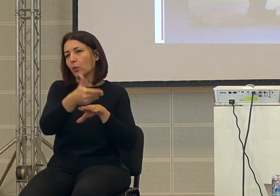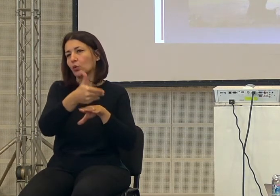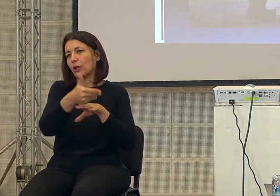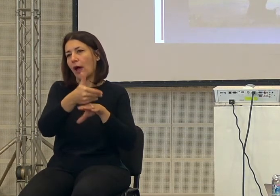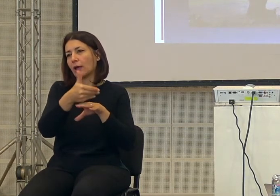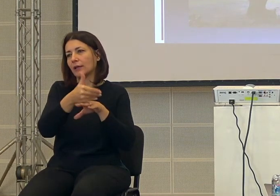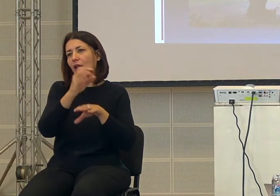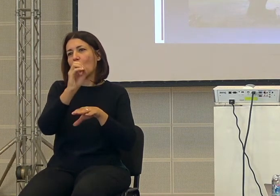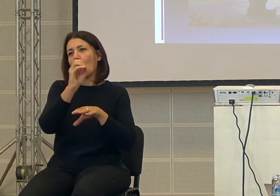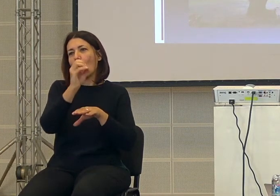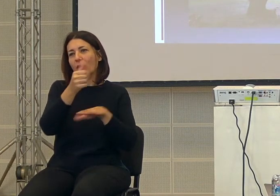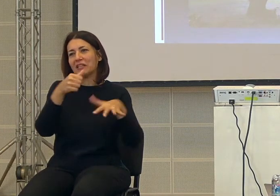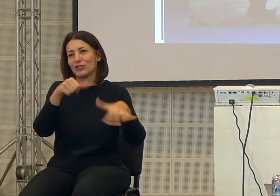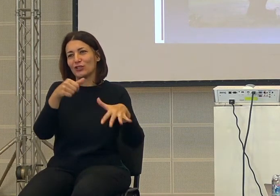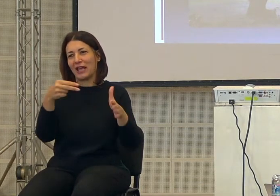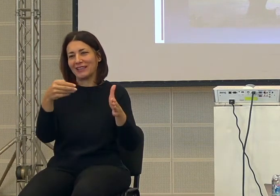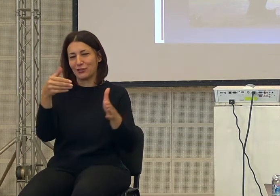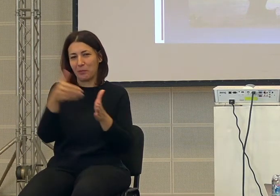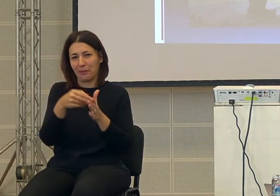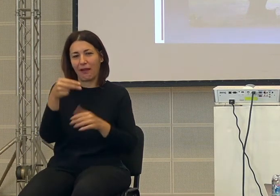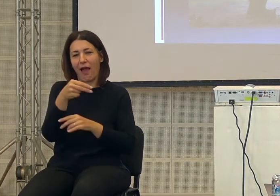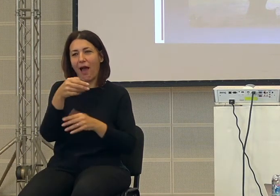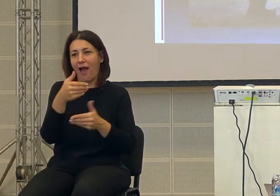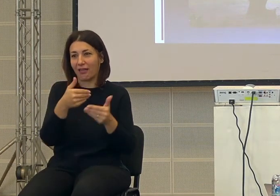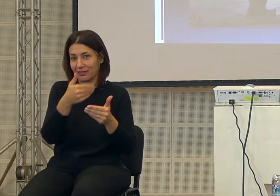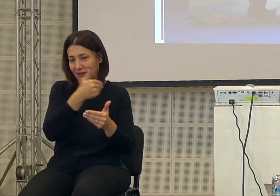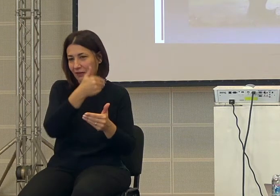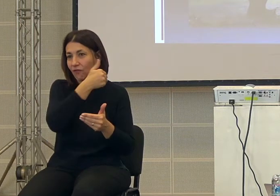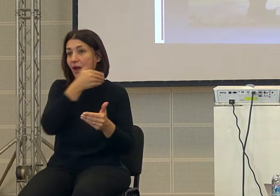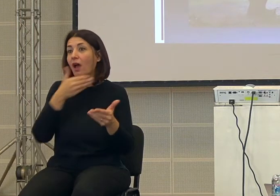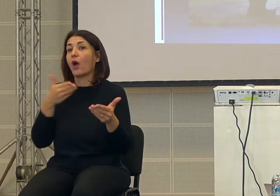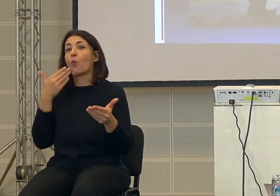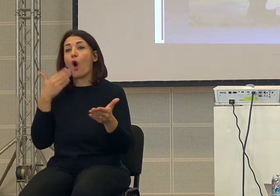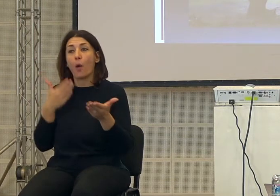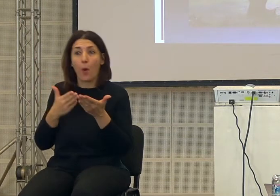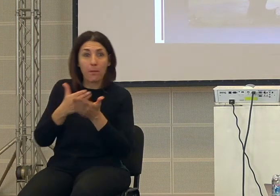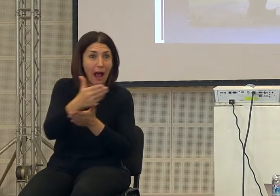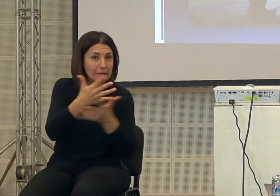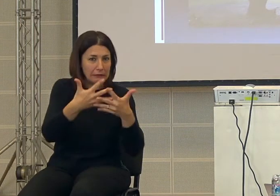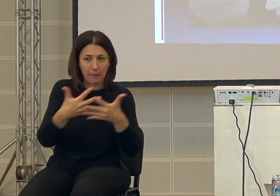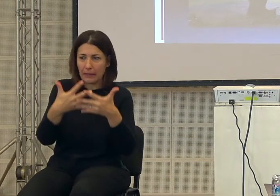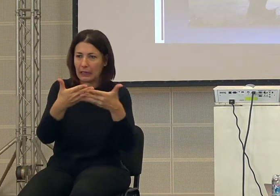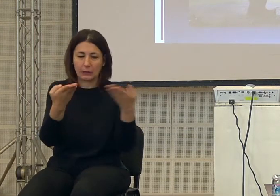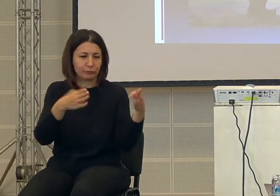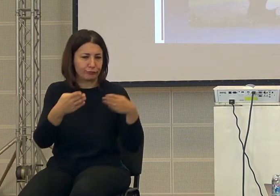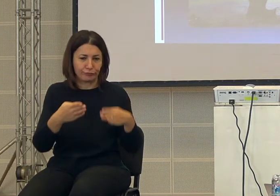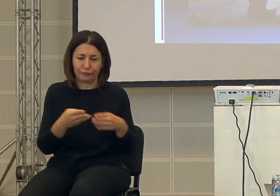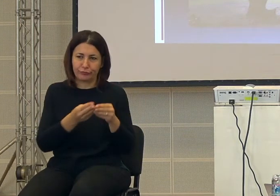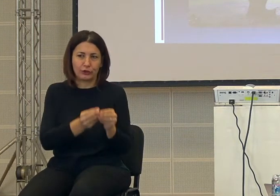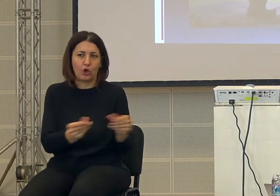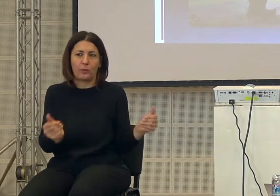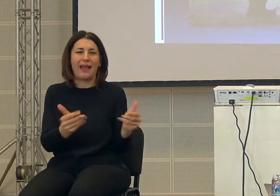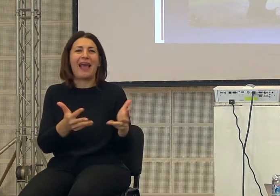verso i 15-16 mila anni fa, l'uomo passa nel continente americano, anche lì nel giro di poco scompare tutta la